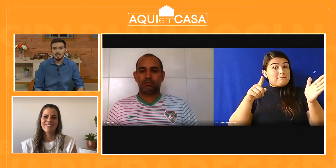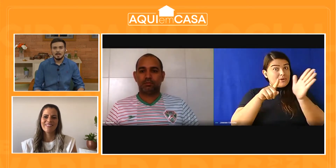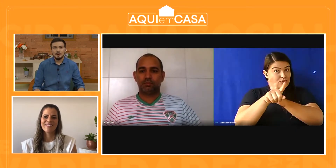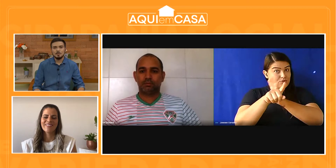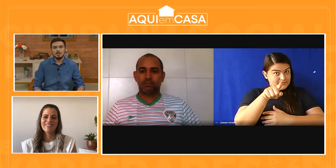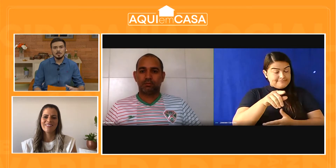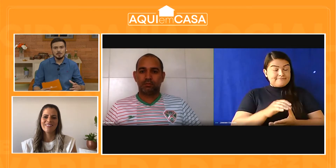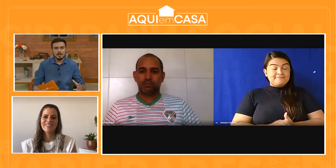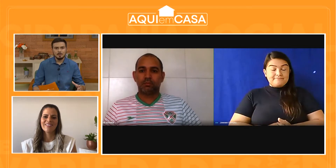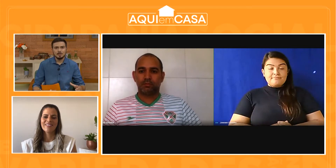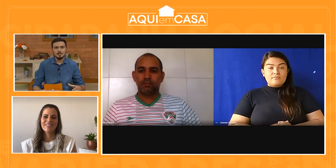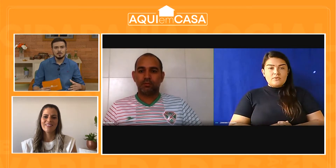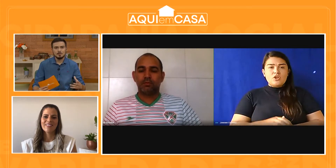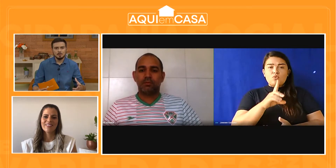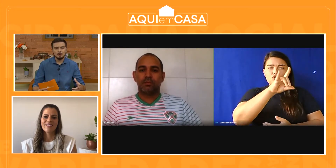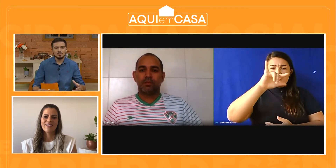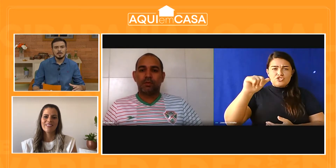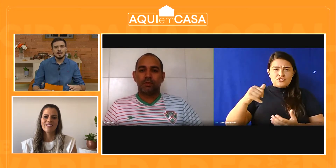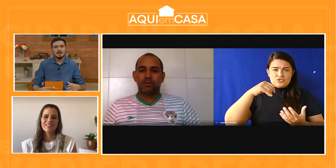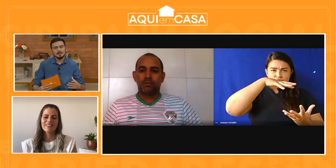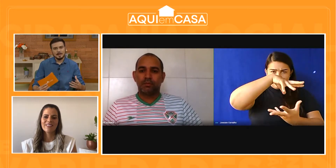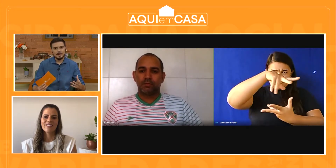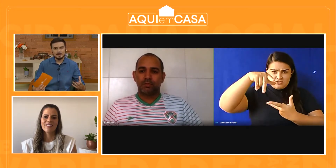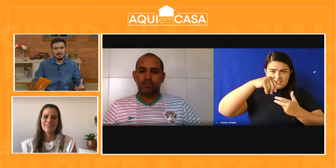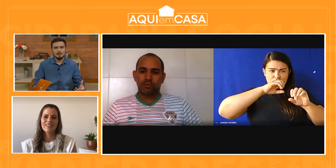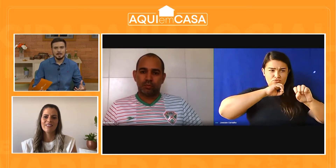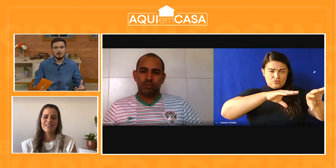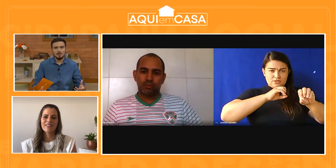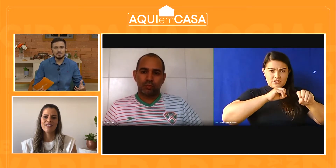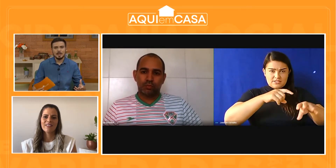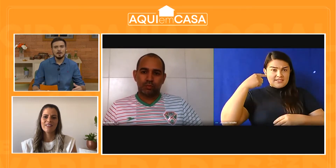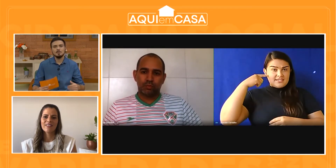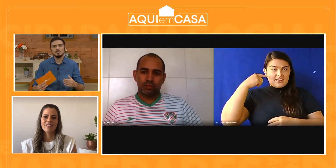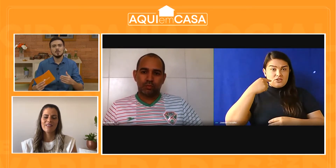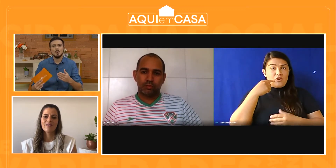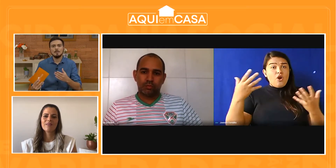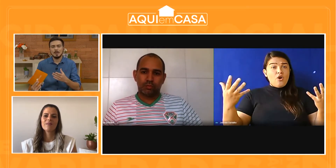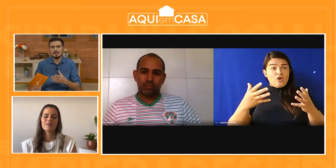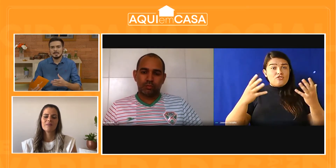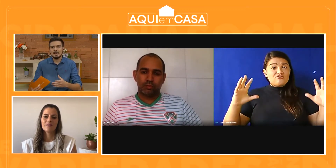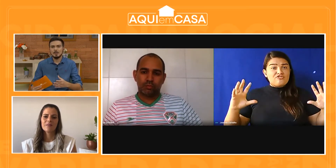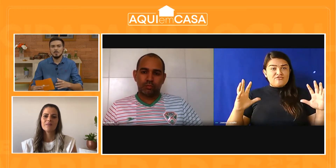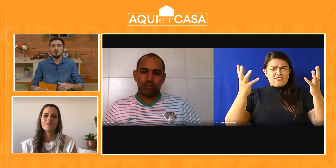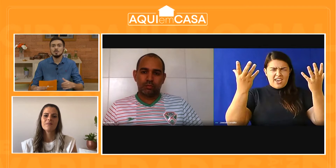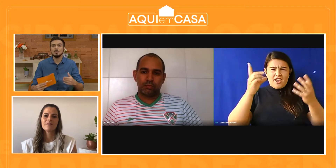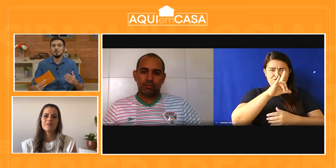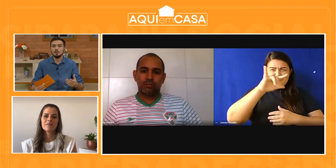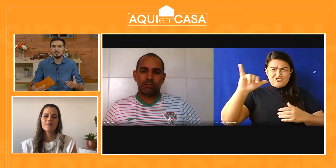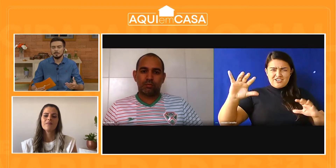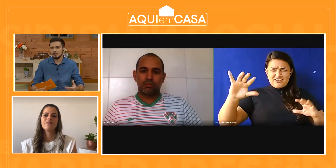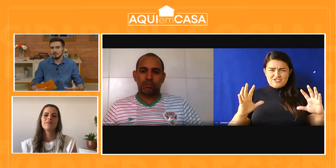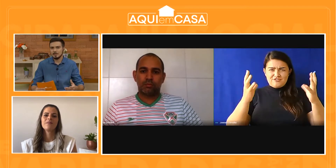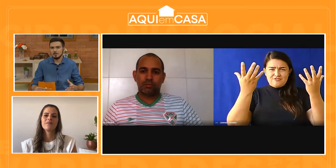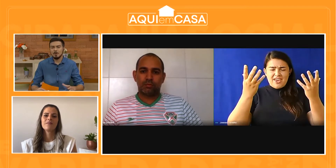O Dia Nacional de Educação de Surdos é celebrada hoje, né? É um dia de comemoração ou de luta para vocês? Qual a